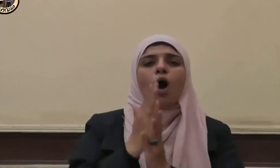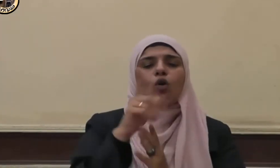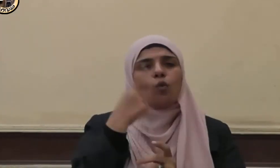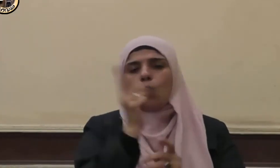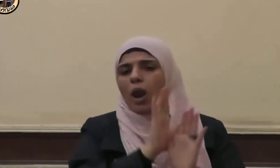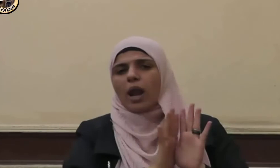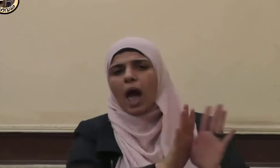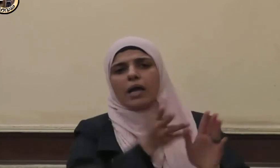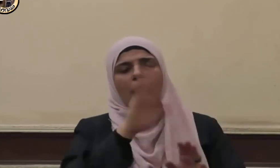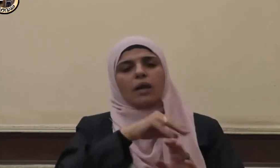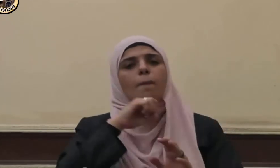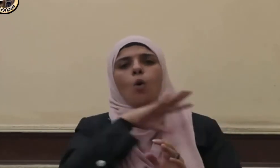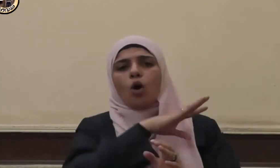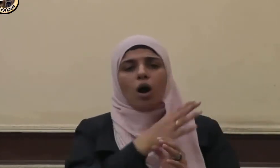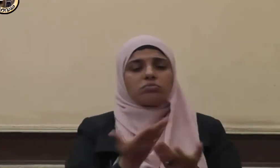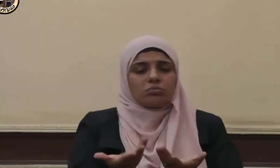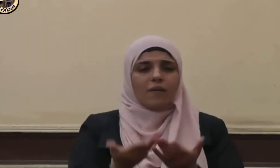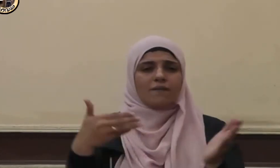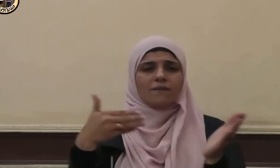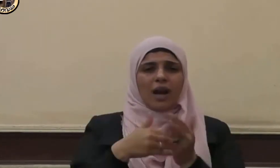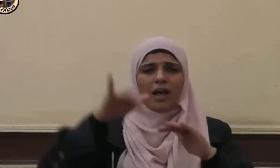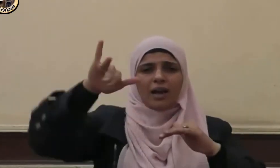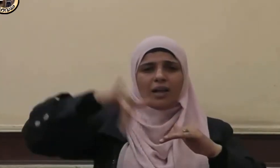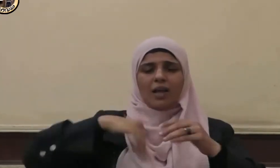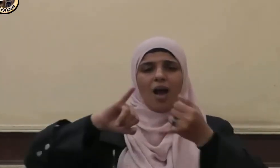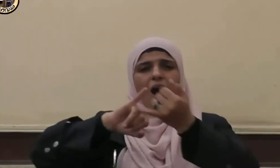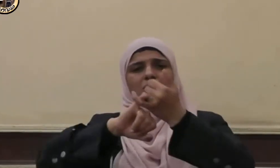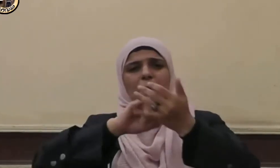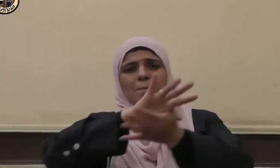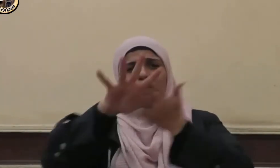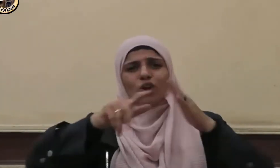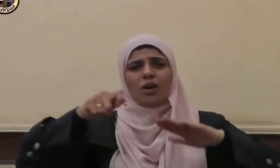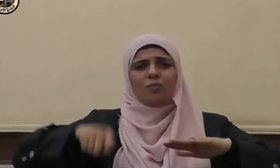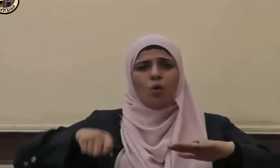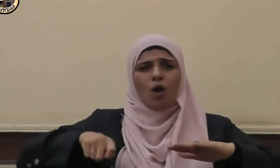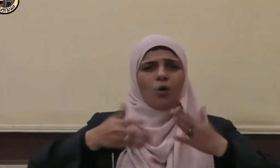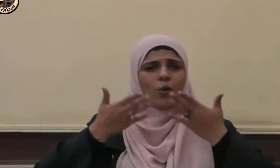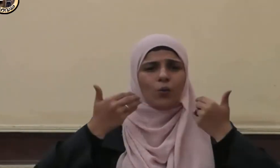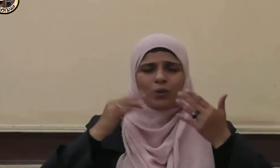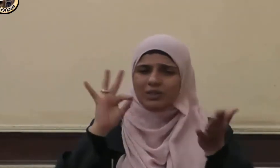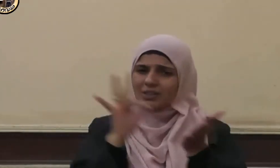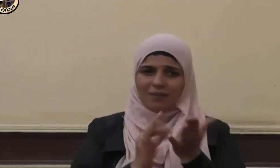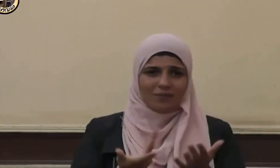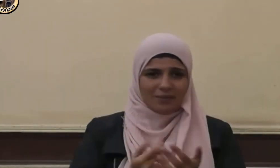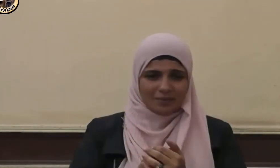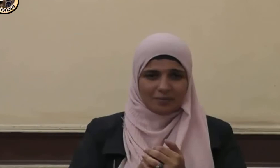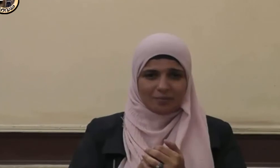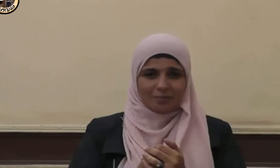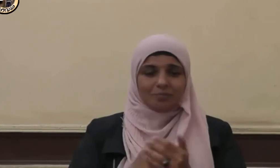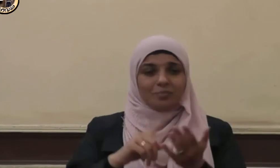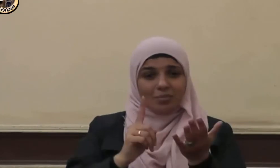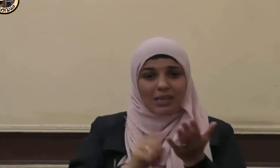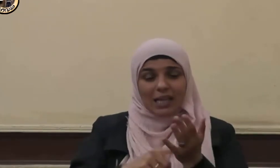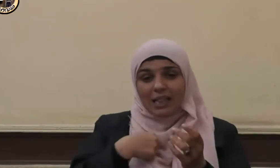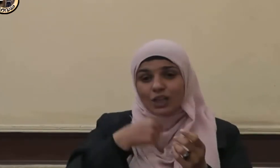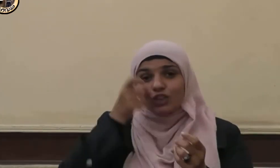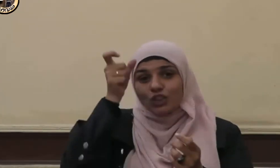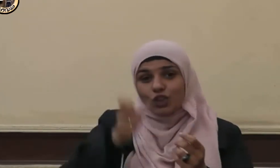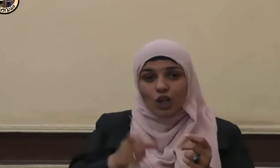المنكر ففيما يختصمون ففيما يختصمون إن العبد المسلم إذا حقق